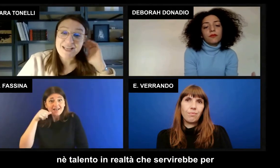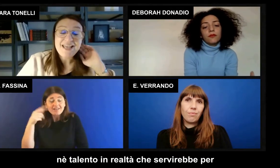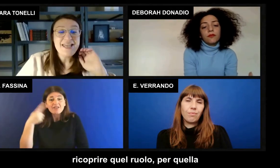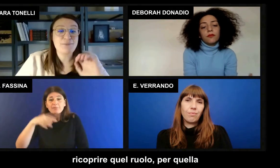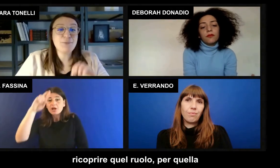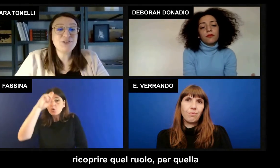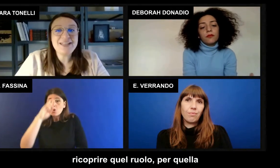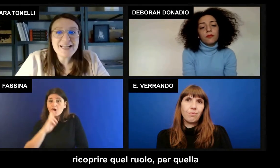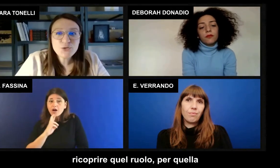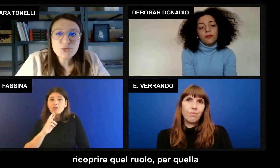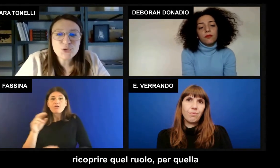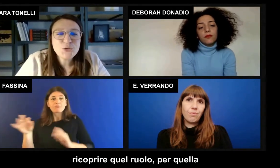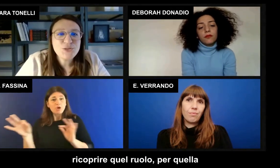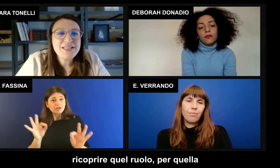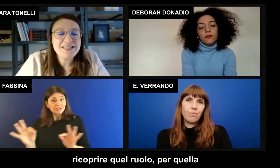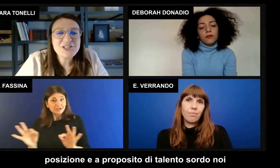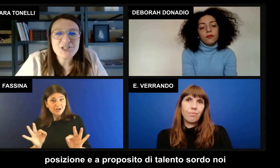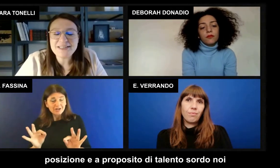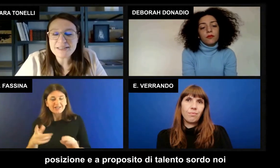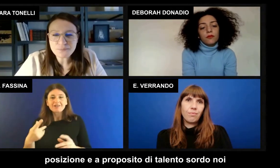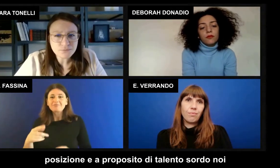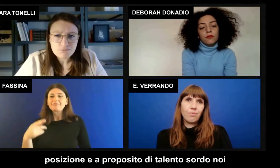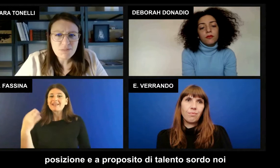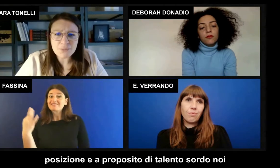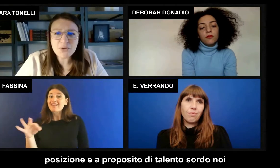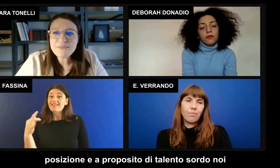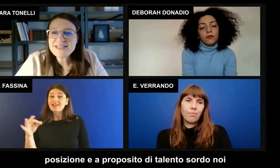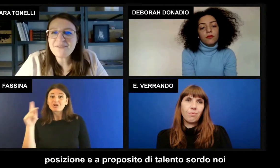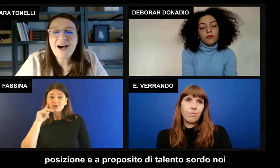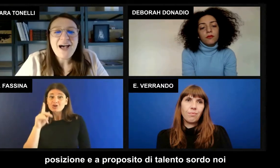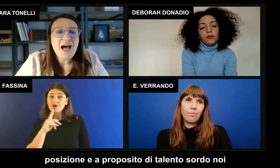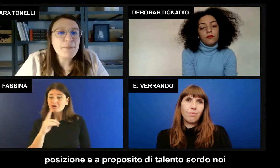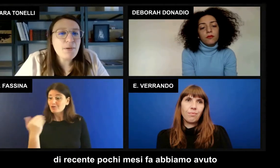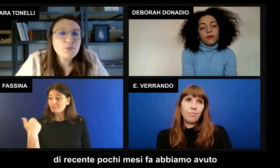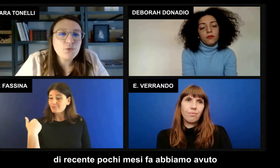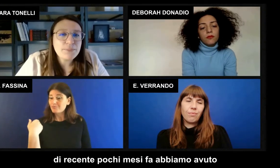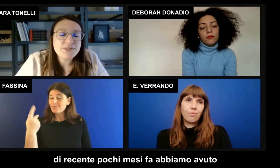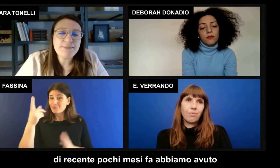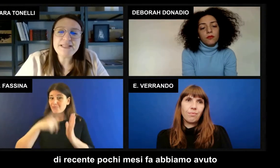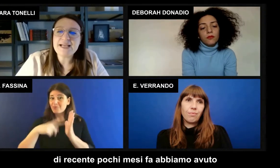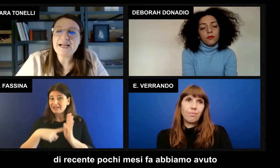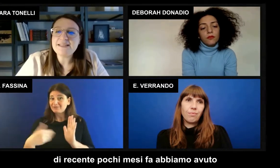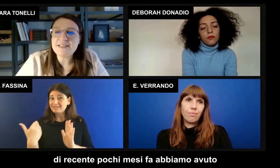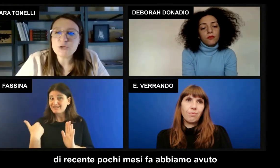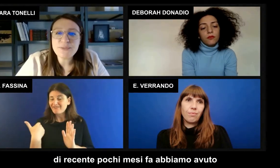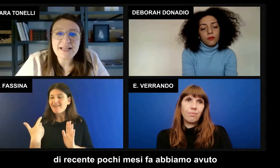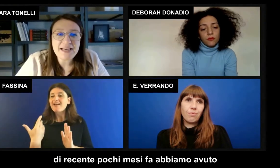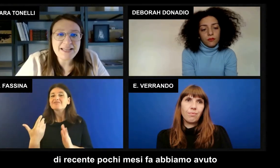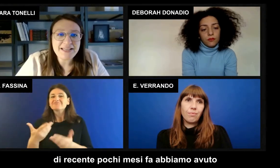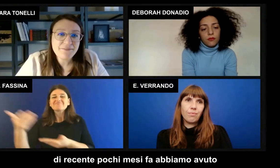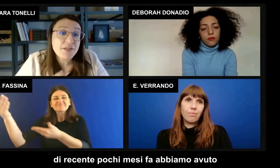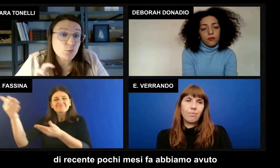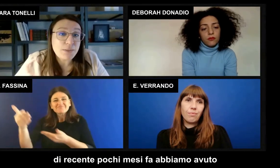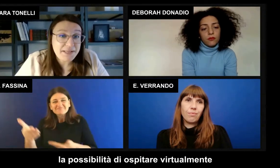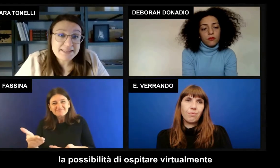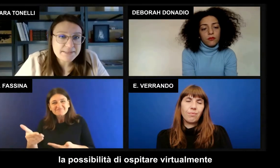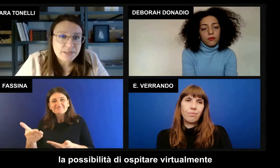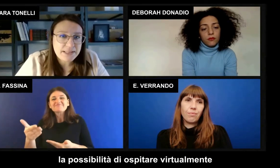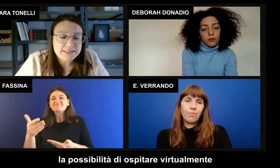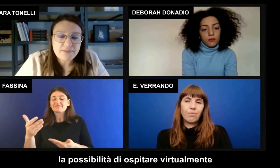posizione. E a proposito di talento sordo, noi di recente, pochi mesi fa, abbiamo avuto la possibilità di ospitare virtualmente,